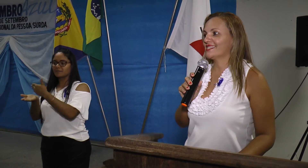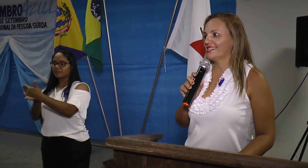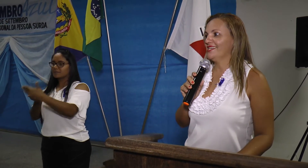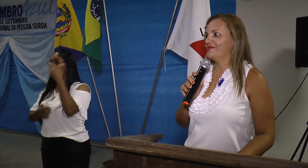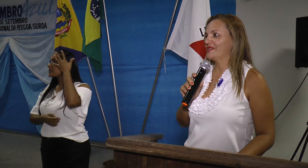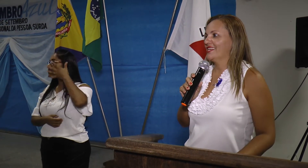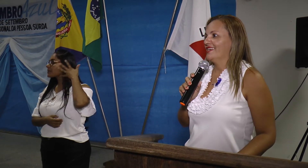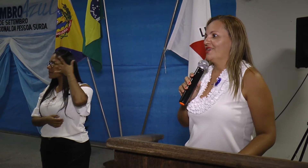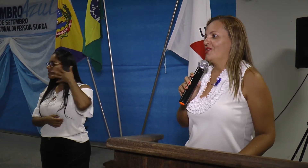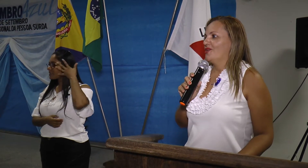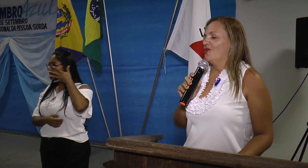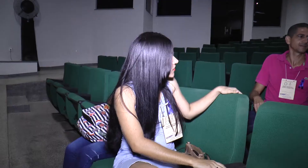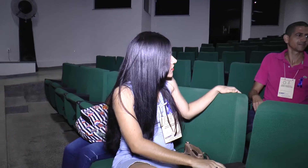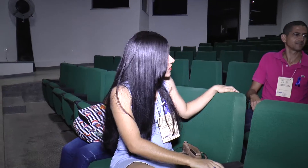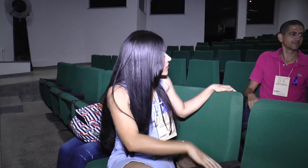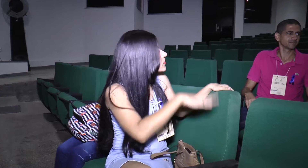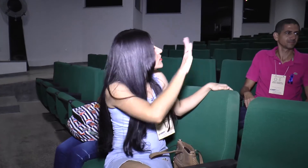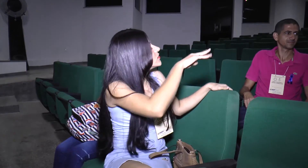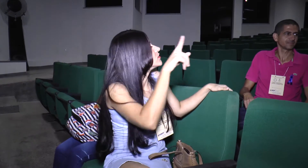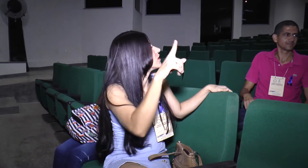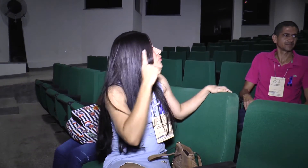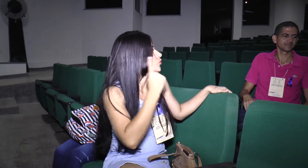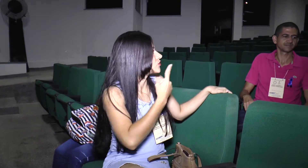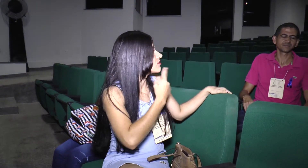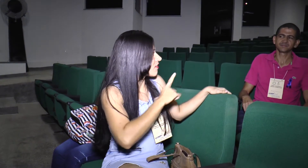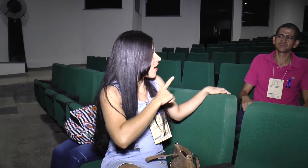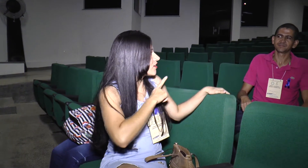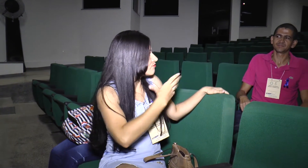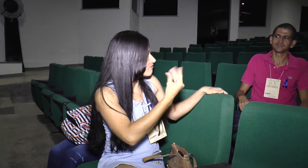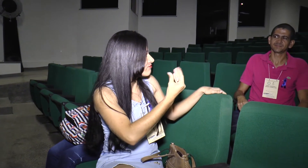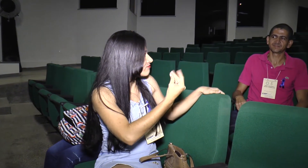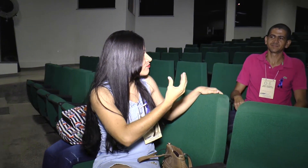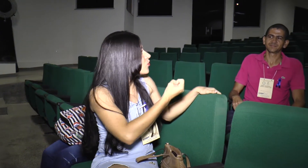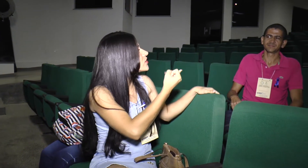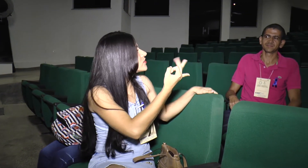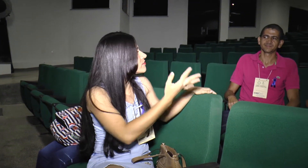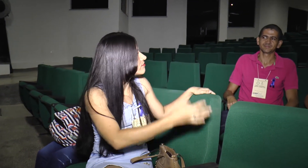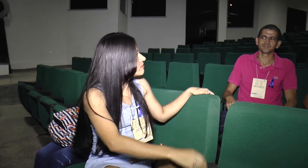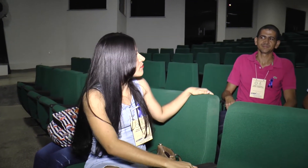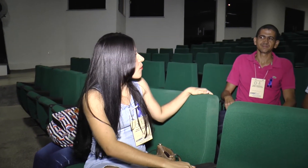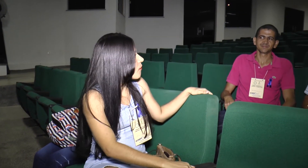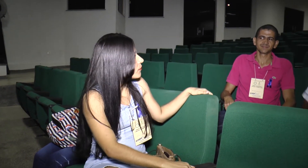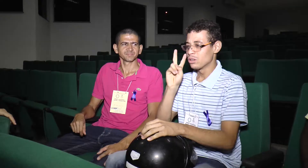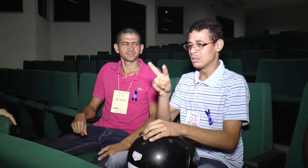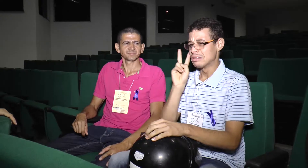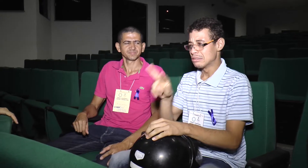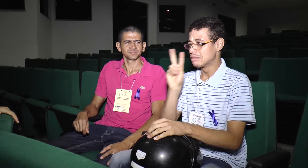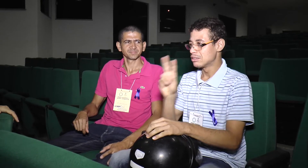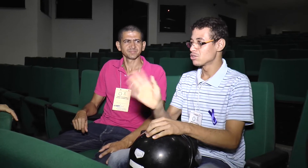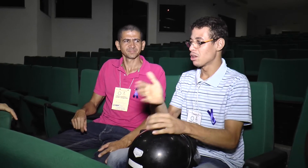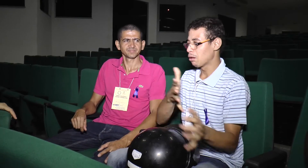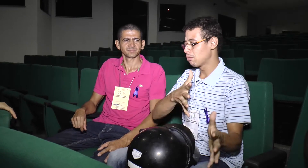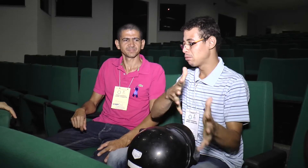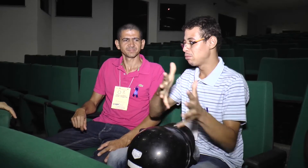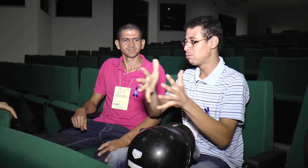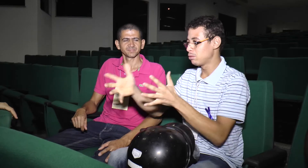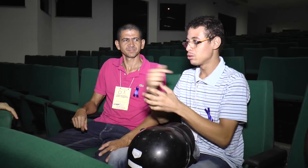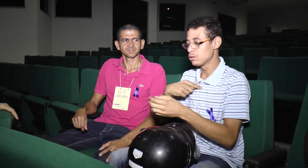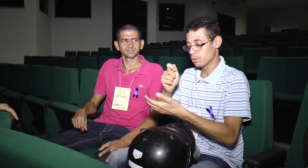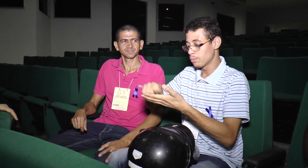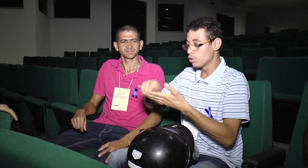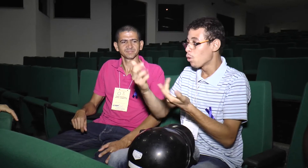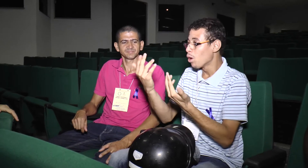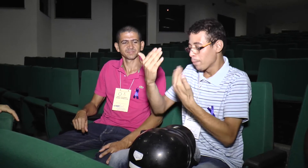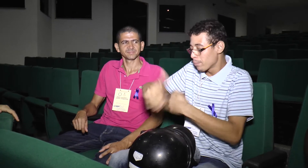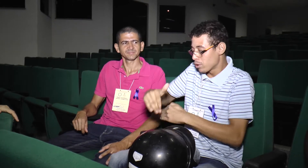a ter esse desafio Trazer não só essas pessoas Mas acima de tudo a inclusão de pessoas